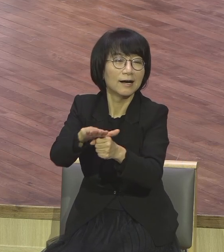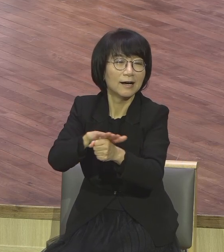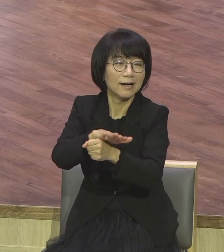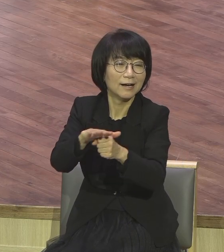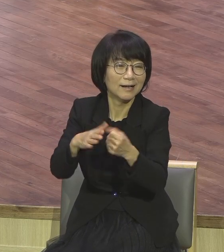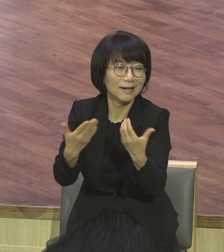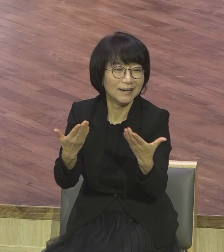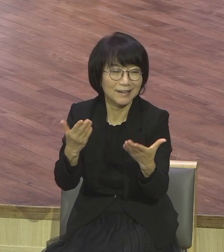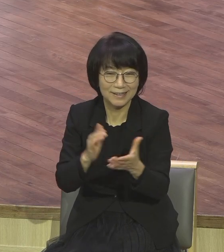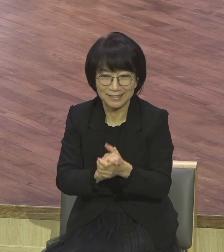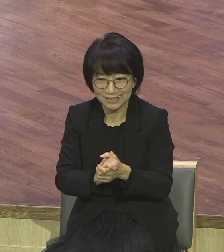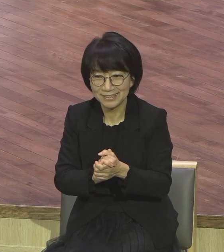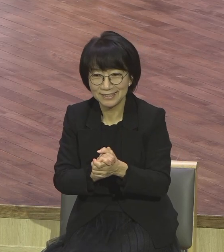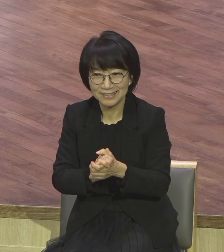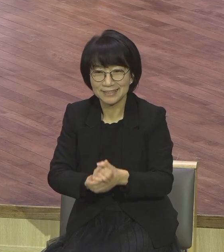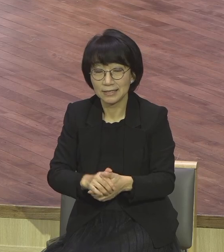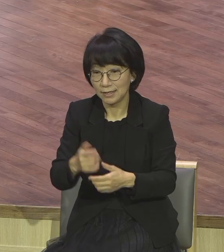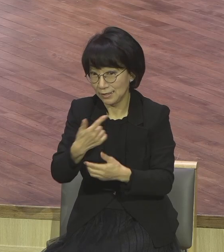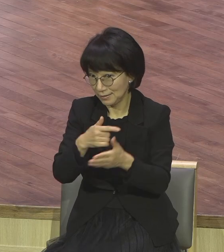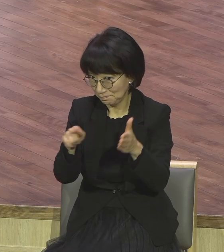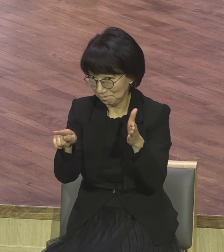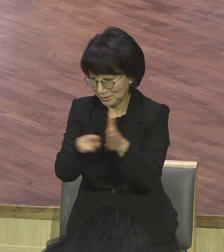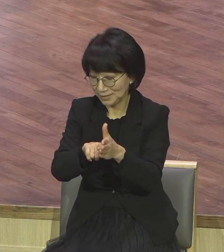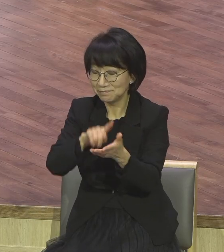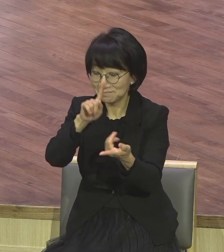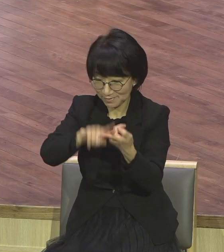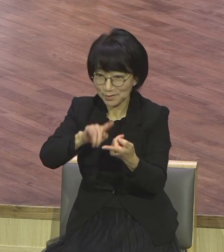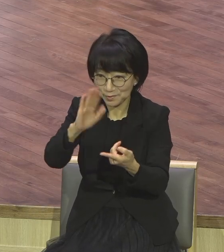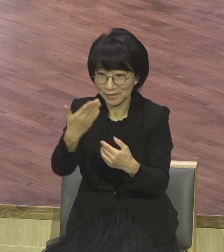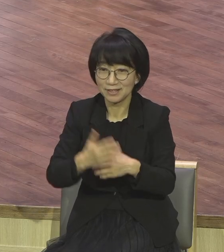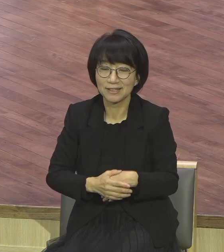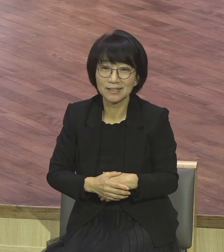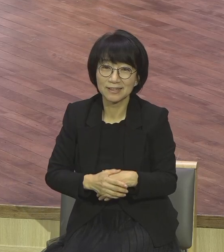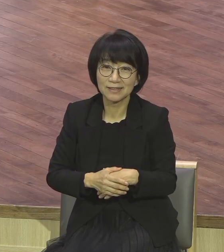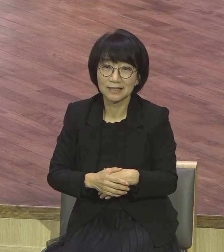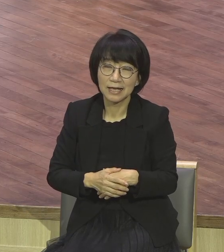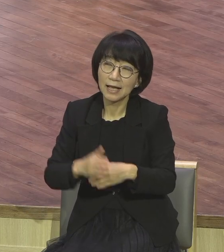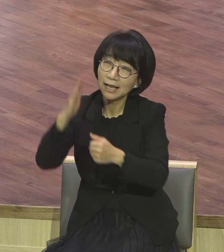그 믿음대로 될지하다 그 믿음대로 돼요 나를 제일 사랑한다